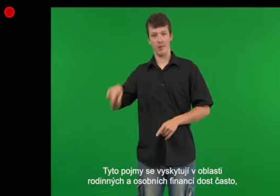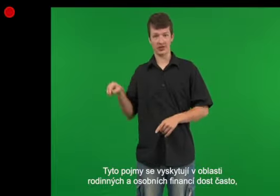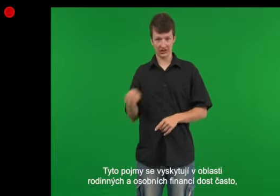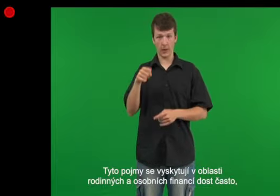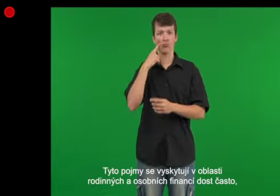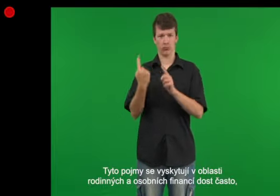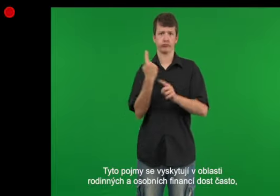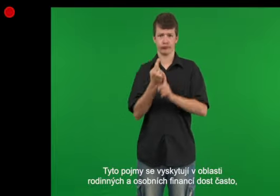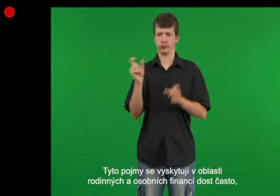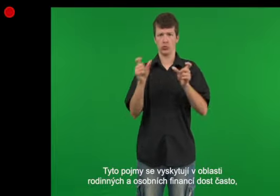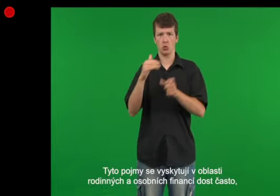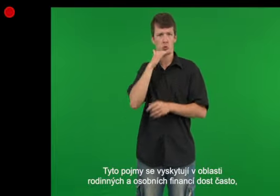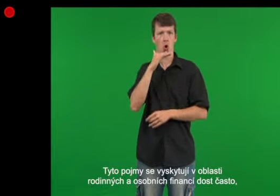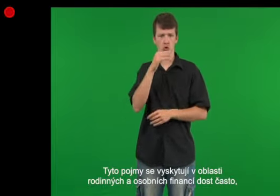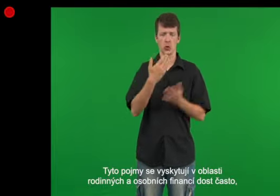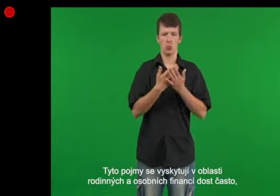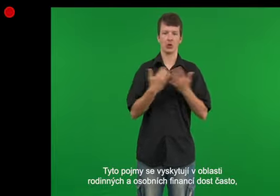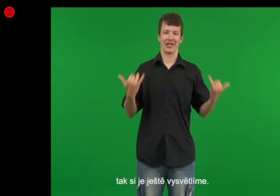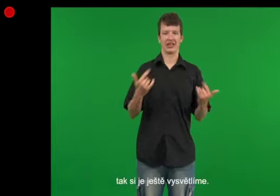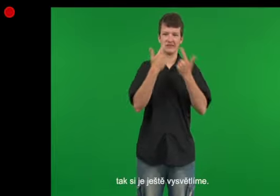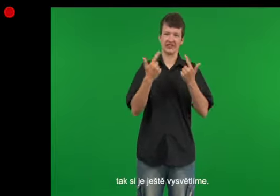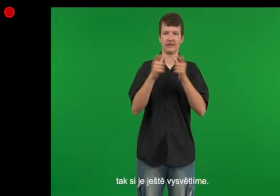osobních financí dost často. Tak si ještě vysvětlíme.